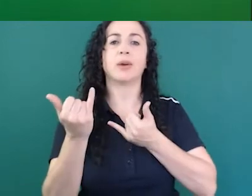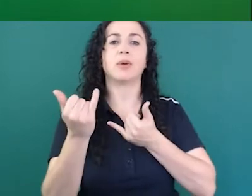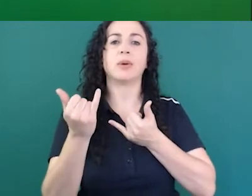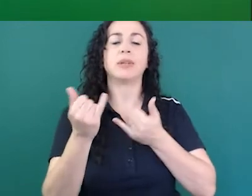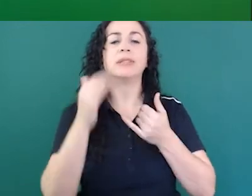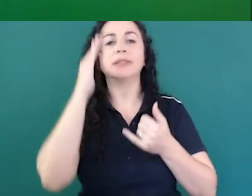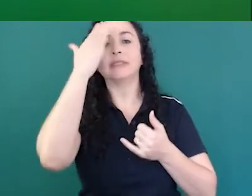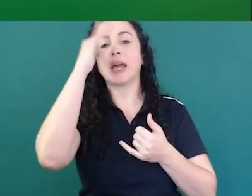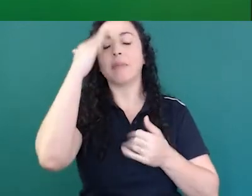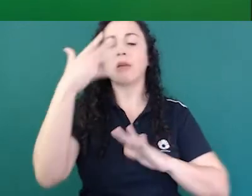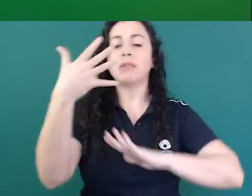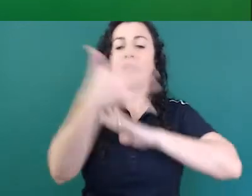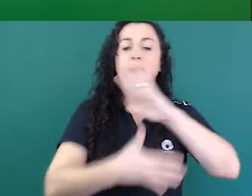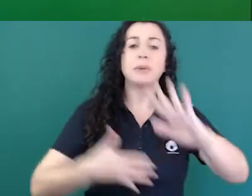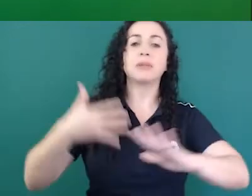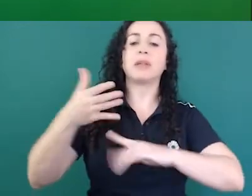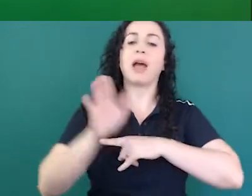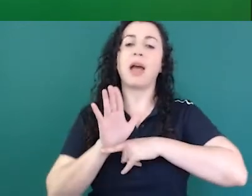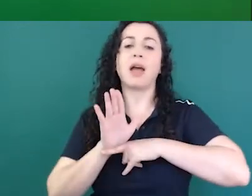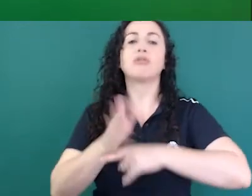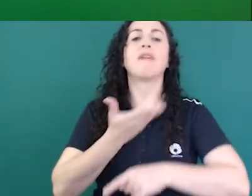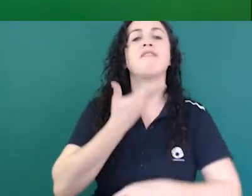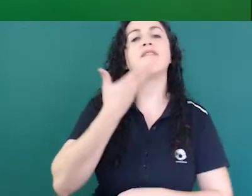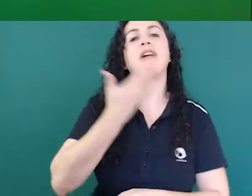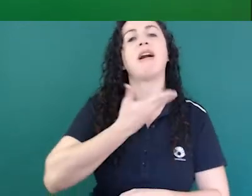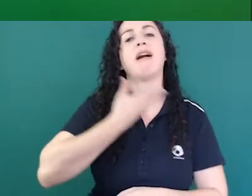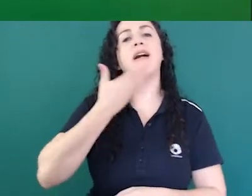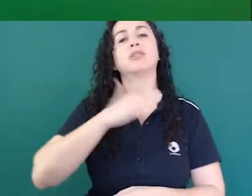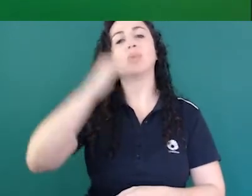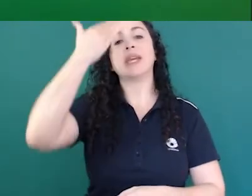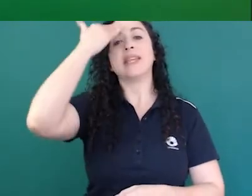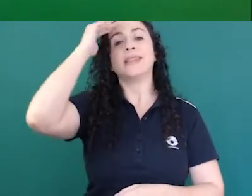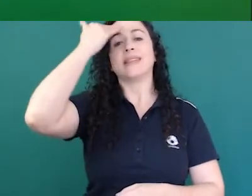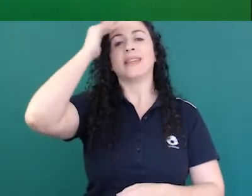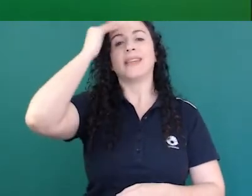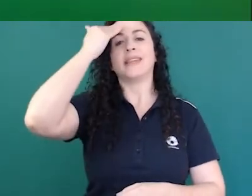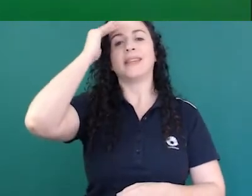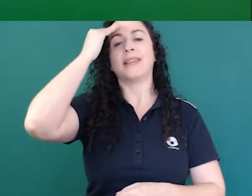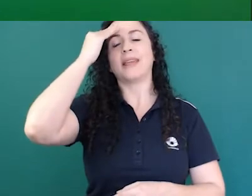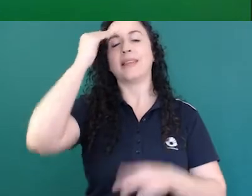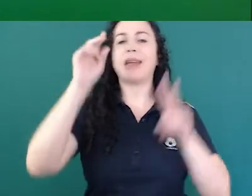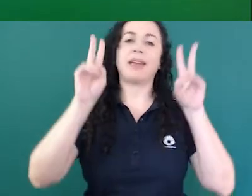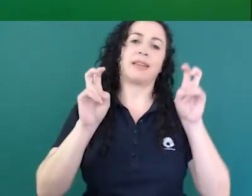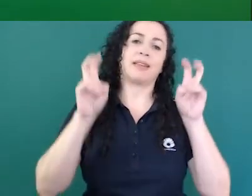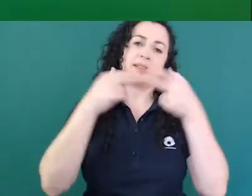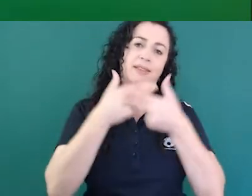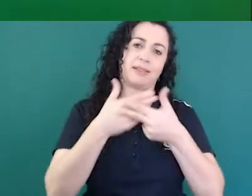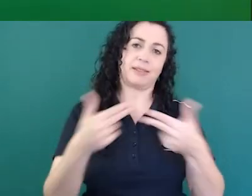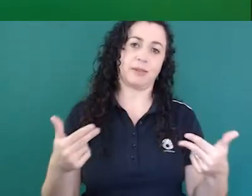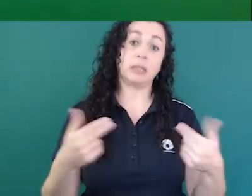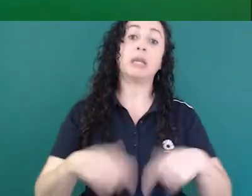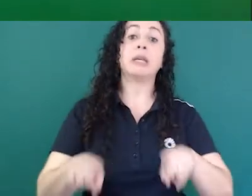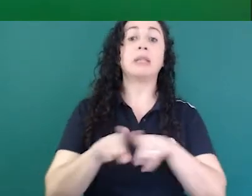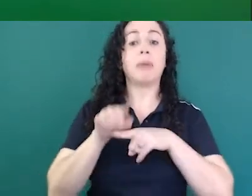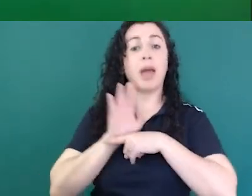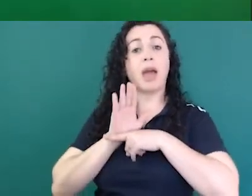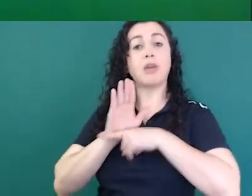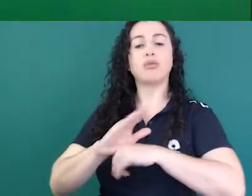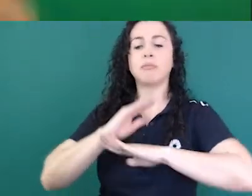a compreensão e até as nuances e até o crescimento linguístico e quanto mais você lê no